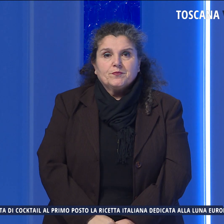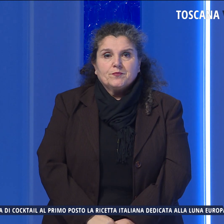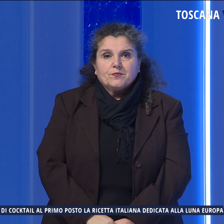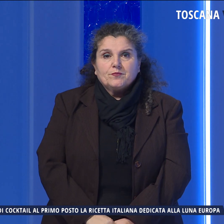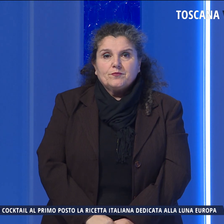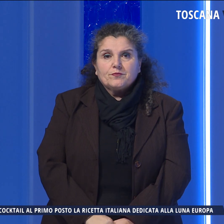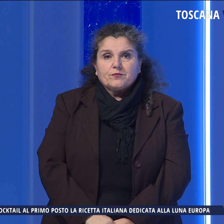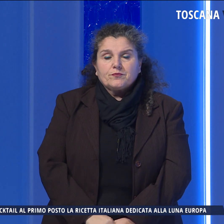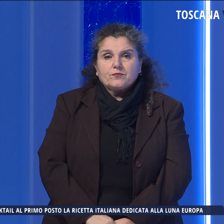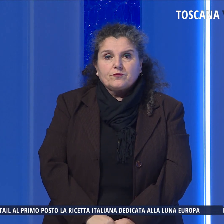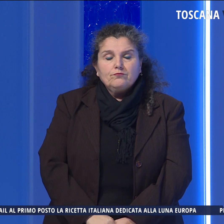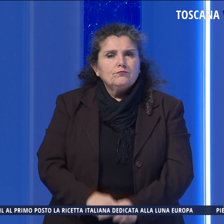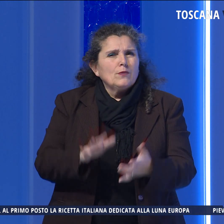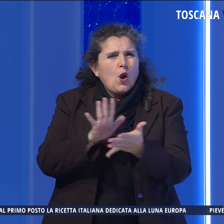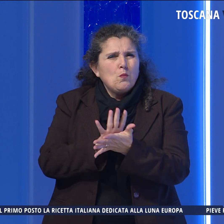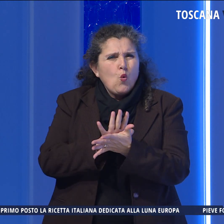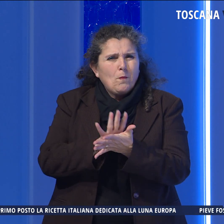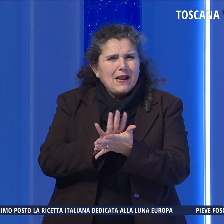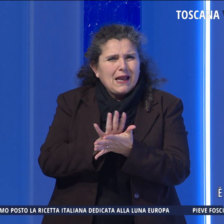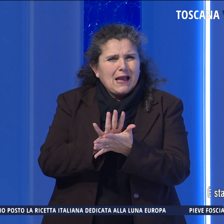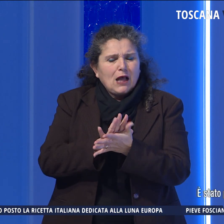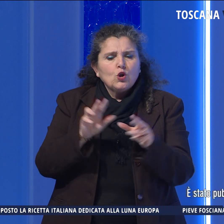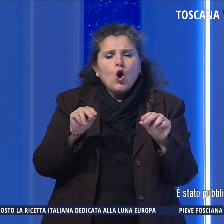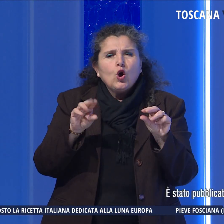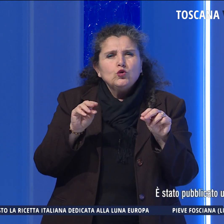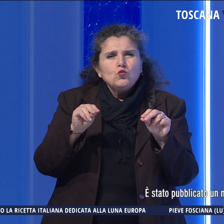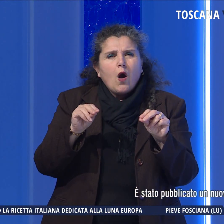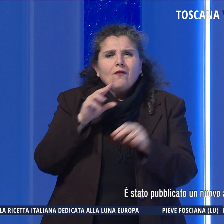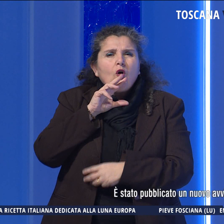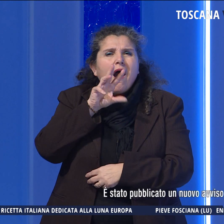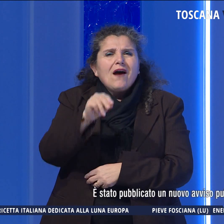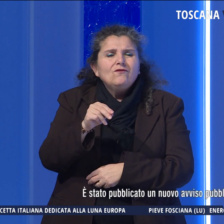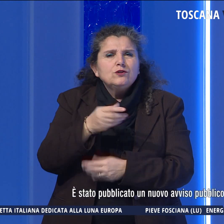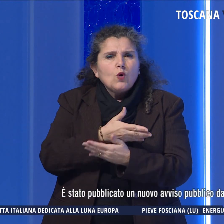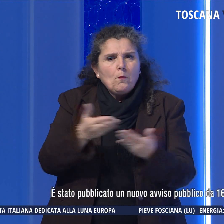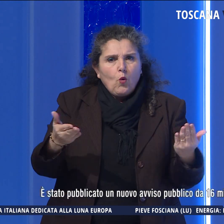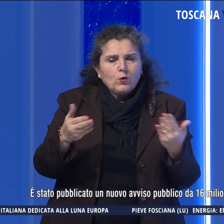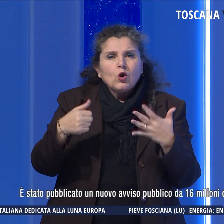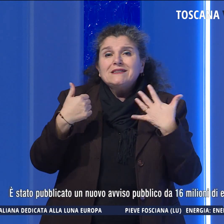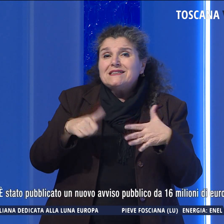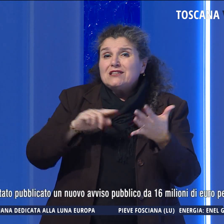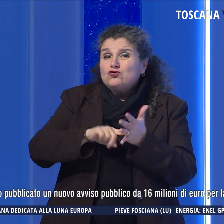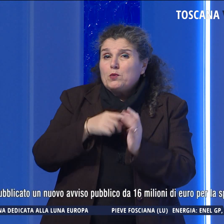È stato pubblicato un nuovo avviso pubblico da 16 milioni di euro per la